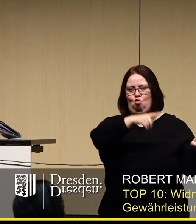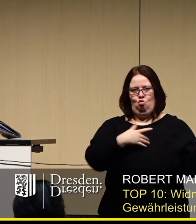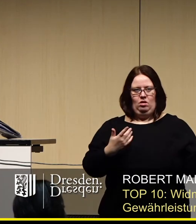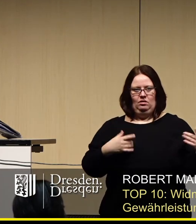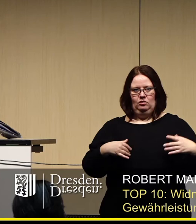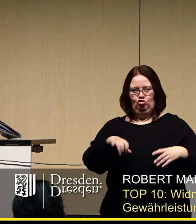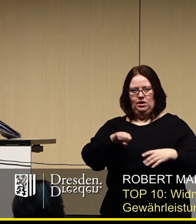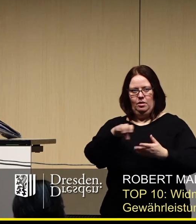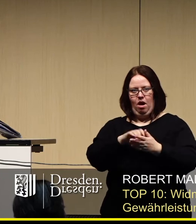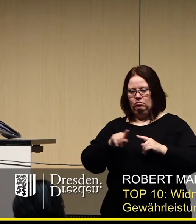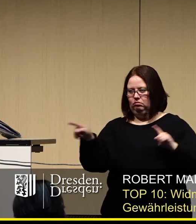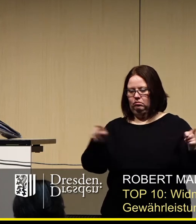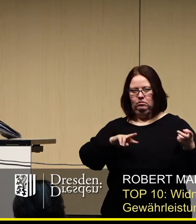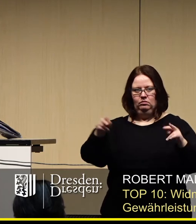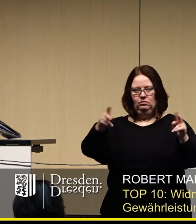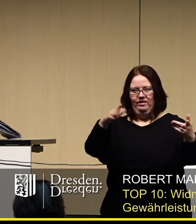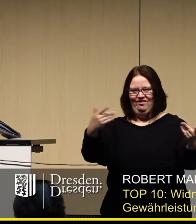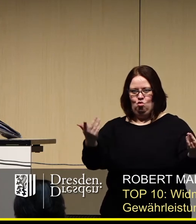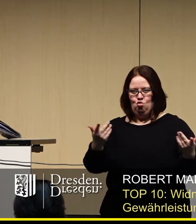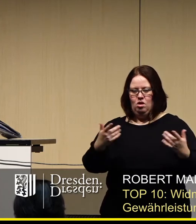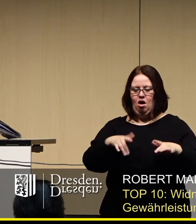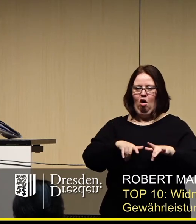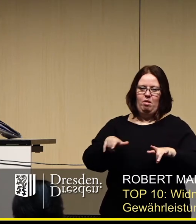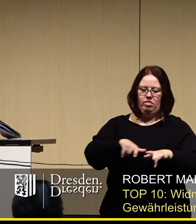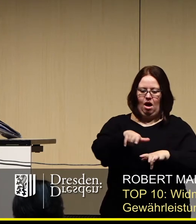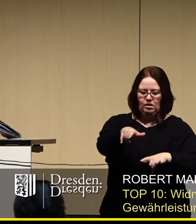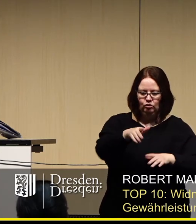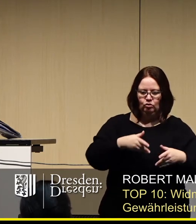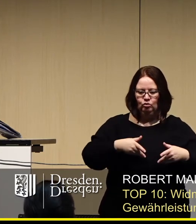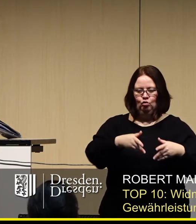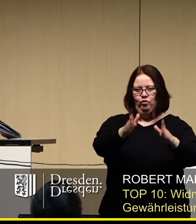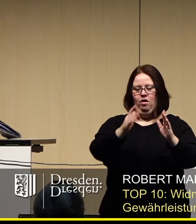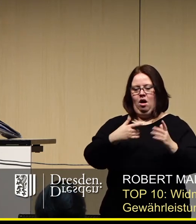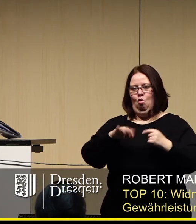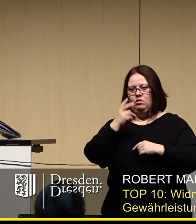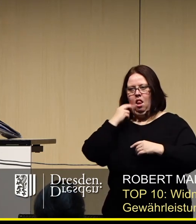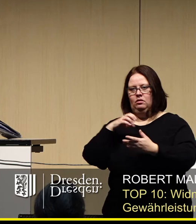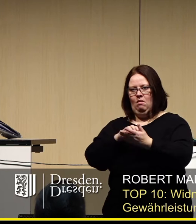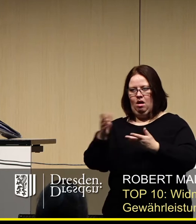Striezelmarktes jetzt ihren Stand haben werden. Ist es auf dem Terrassenufer, ist es auf dem Altmarkt oder in einem anderen Bereich?